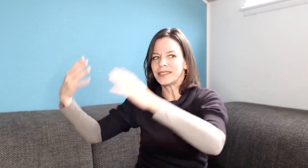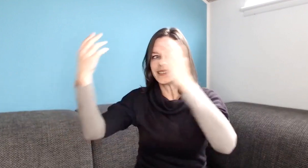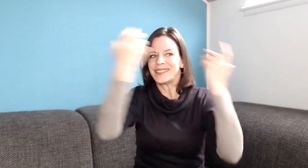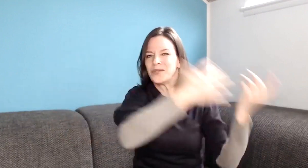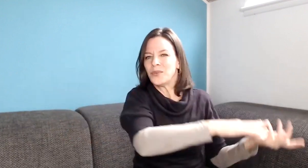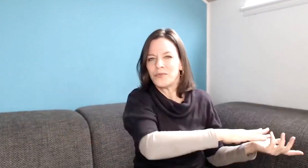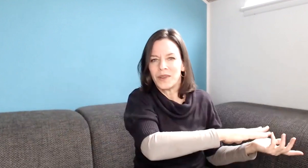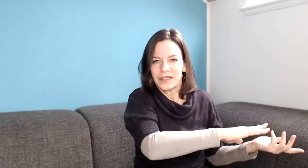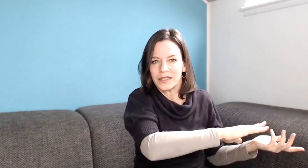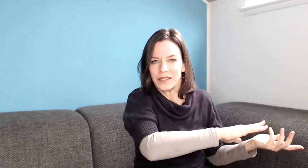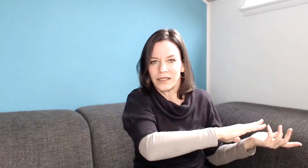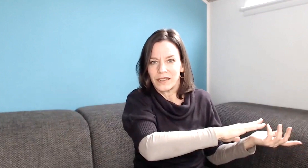Die 5 macht es nicht.